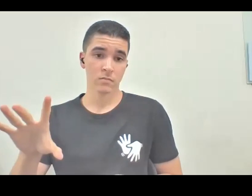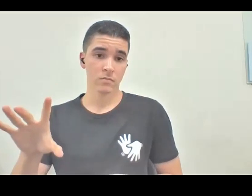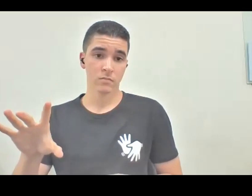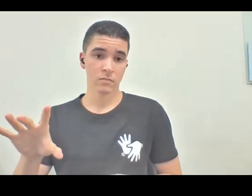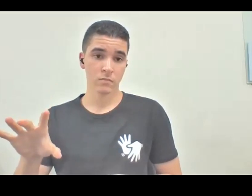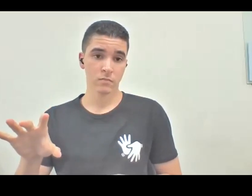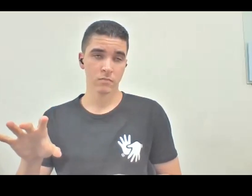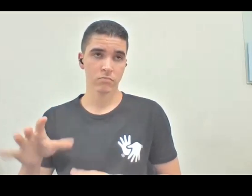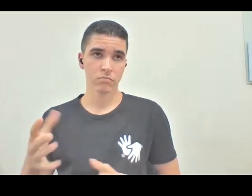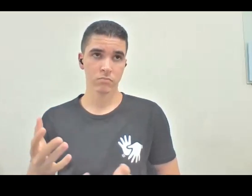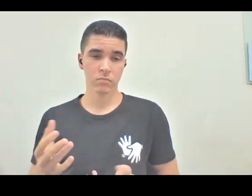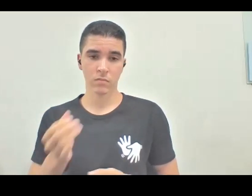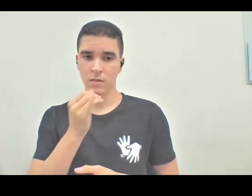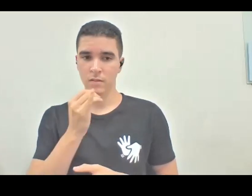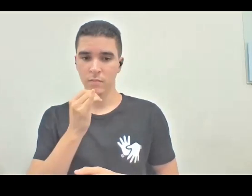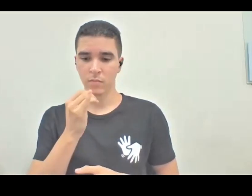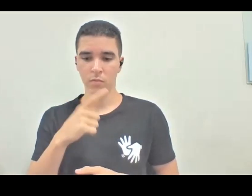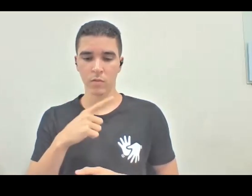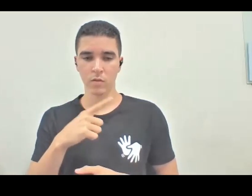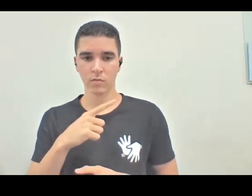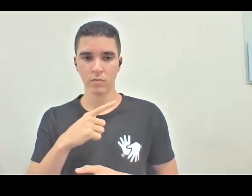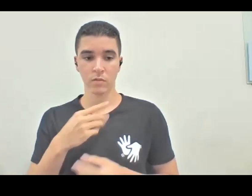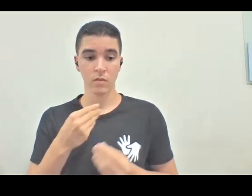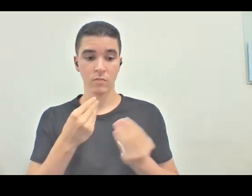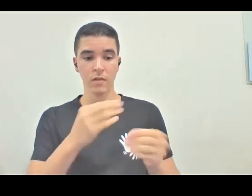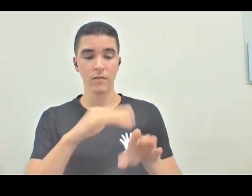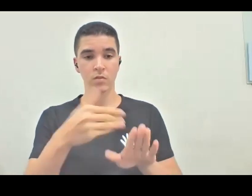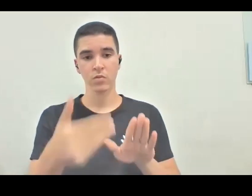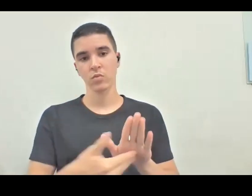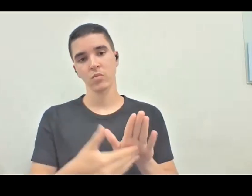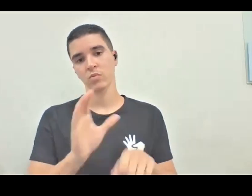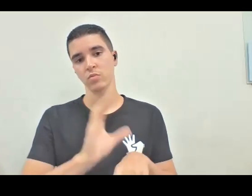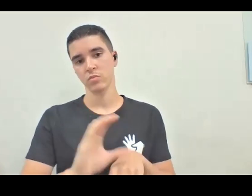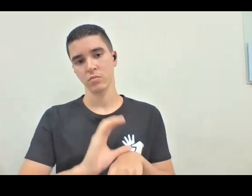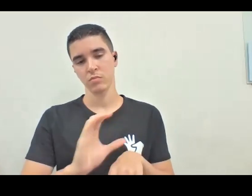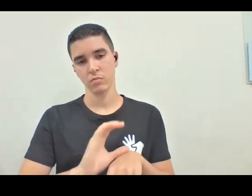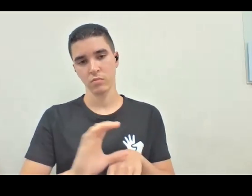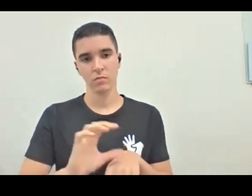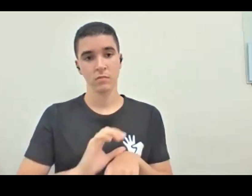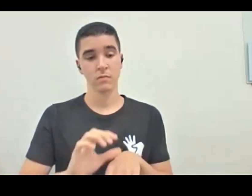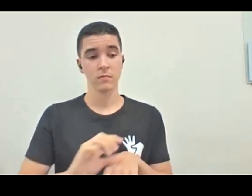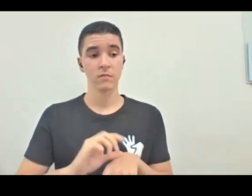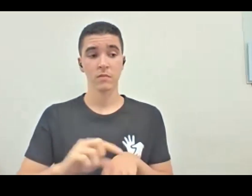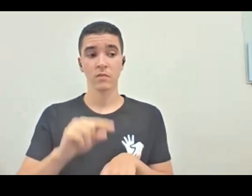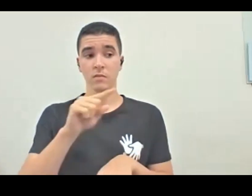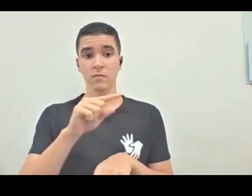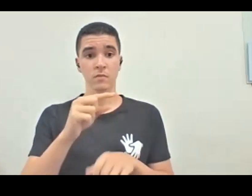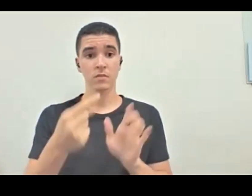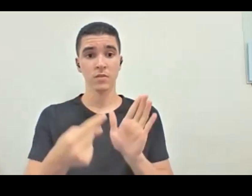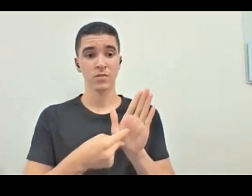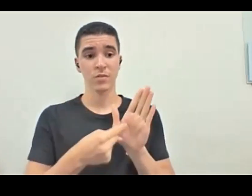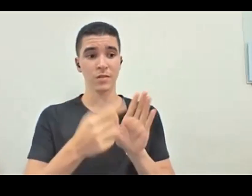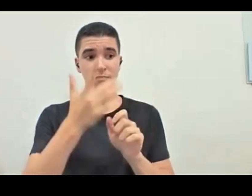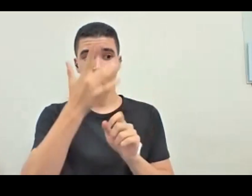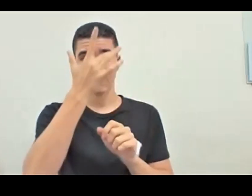eu, eu era a moeda de troca, eu dava todos esses cursos, você toca diretamente as pessoas diversas que